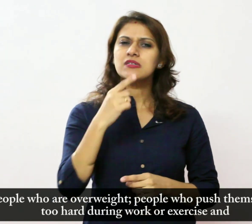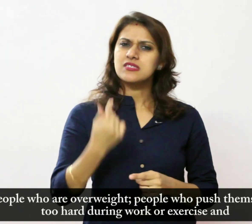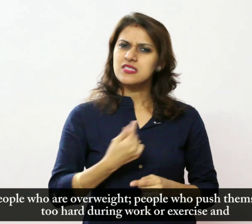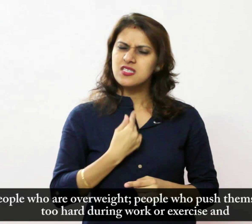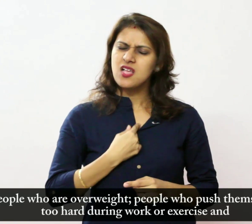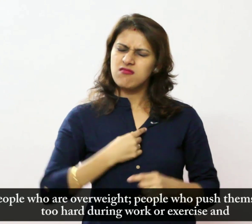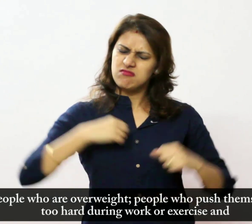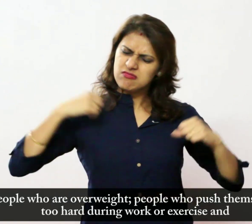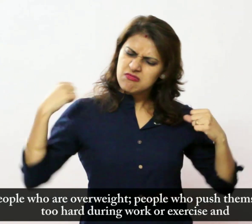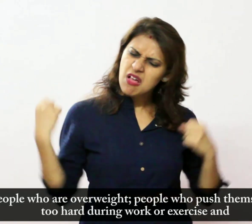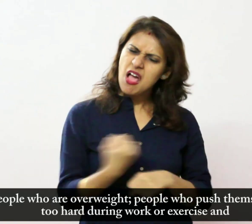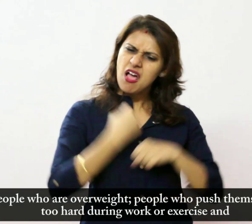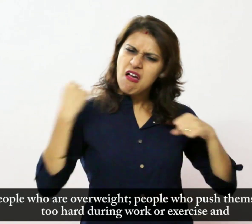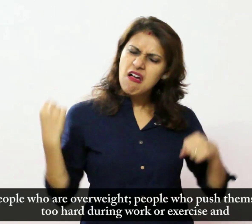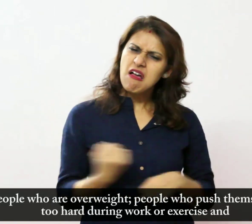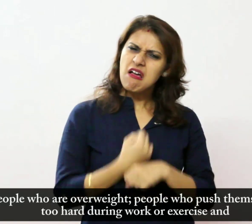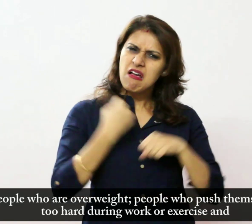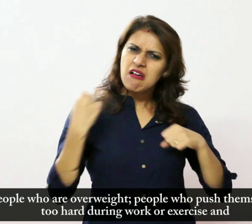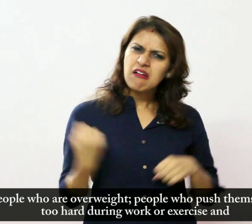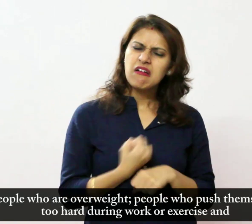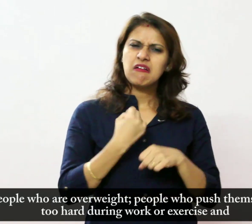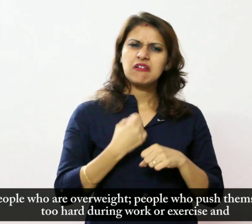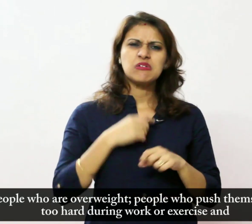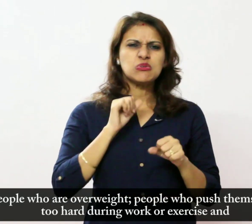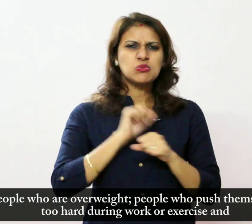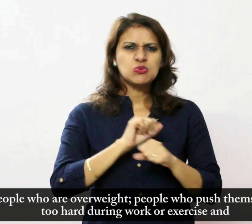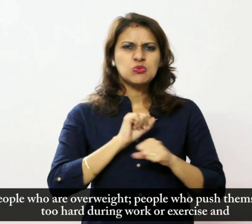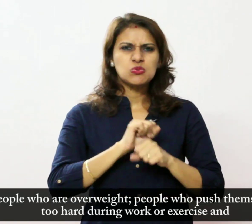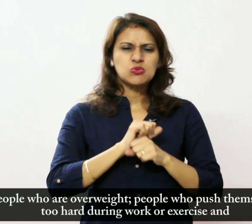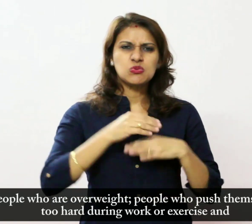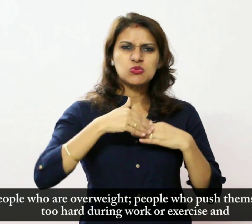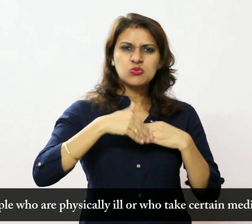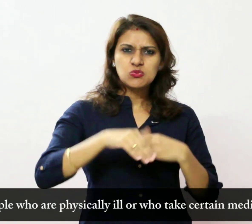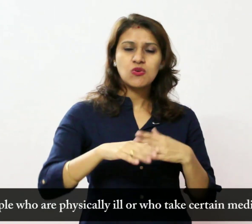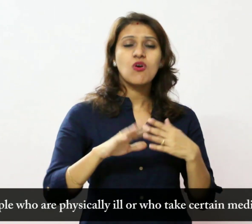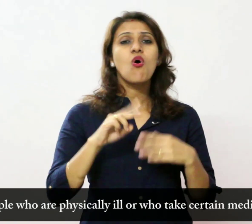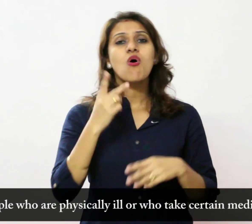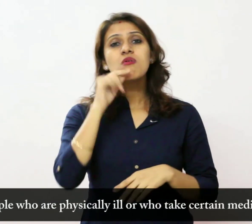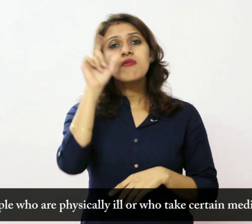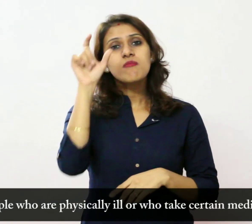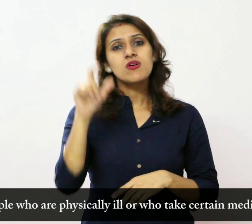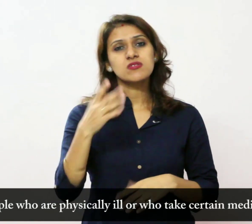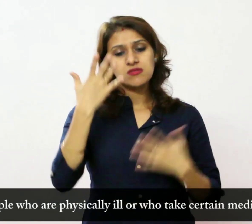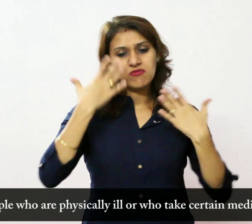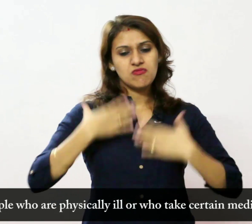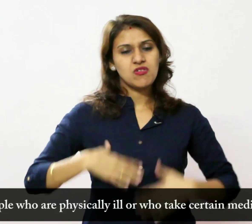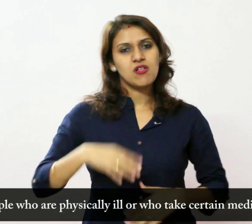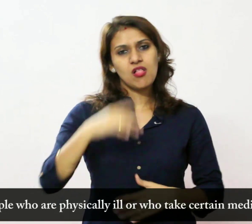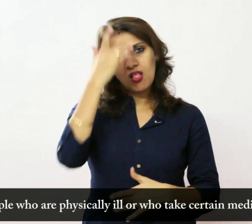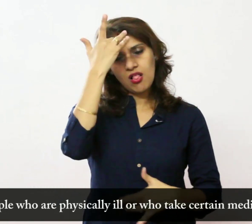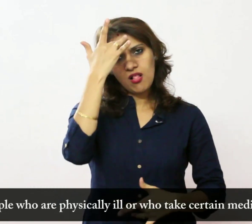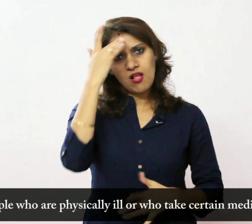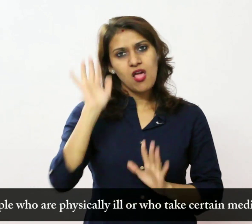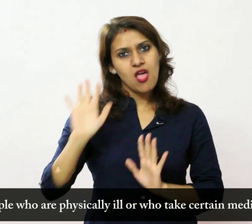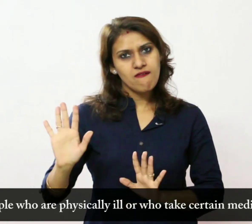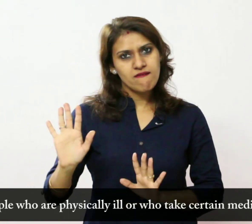दोरान खुद को बहुत मुश्किल से धक्का दिया और जो लोग शारिरिक रूप से बिमार है या कुछ